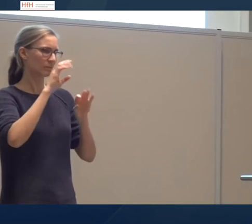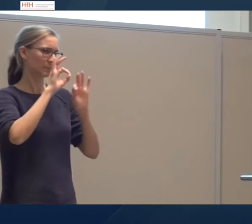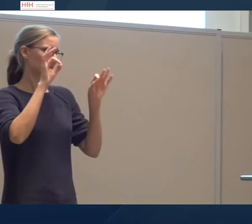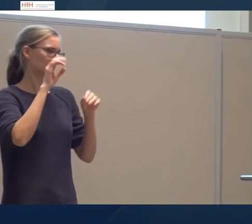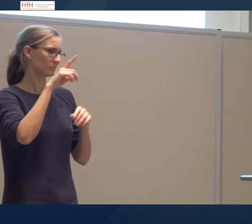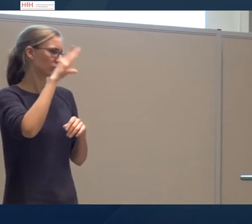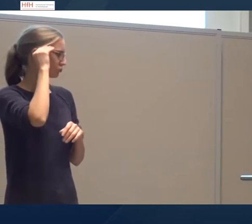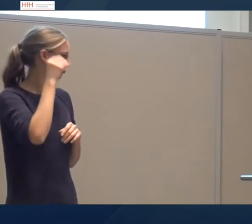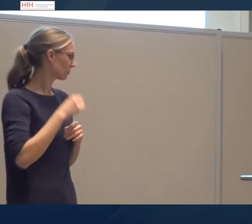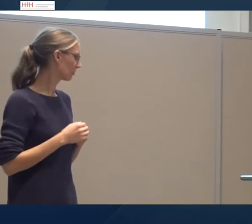auf der Folie.